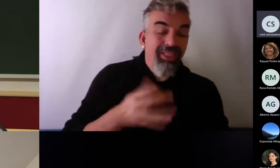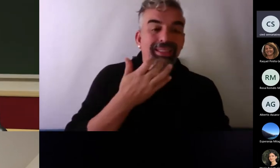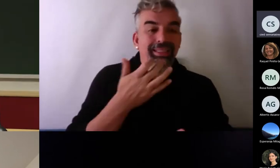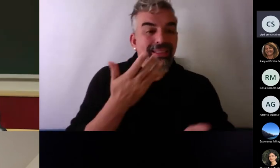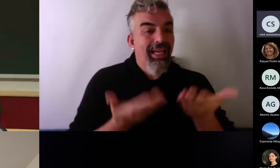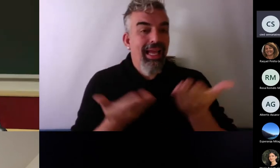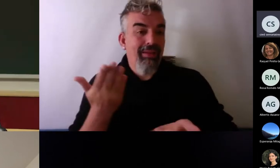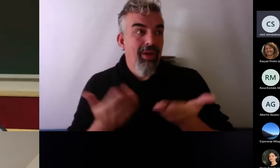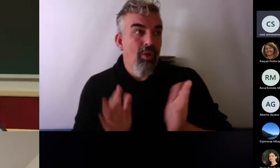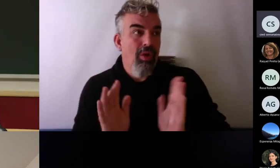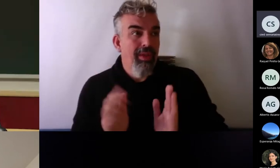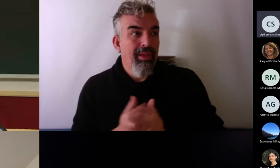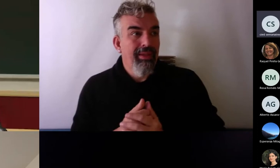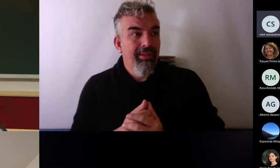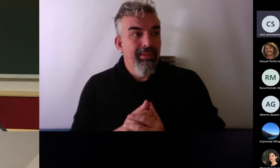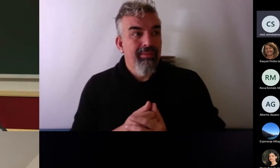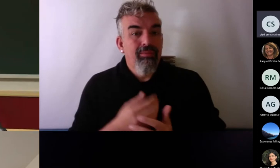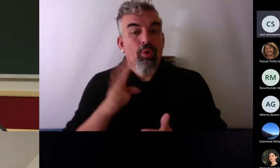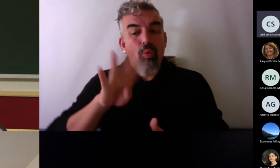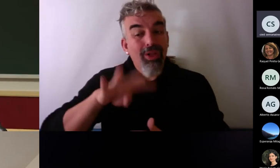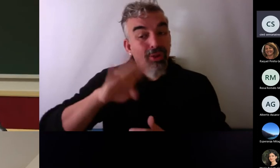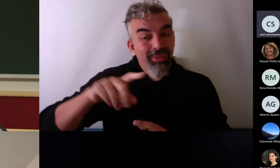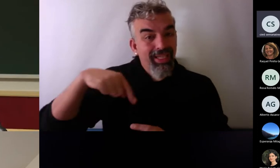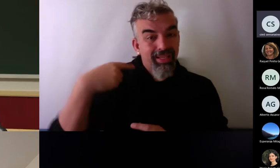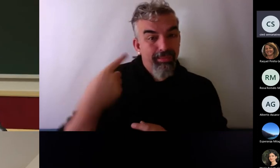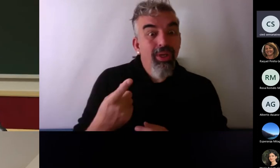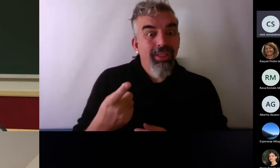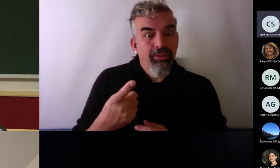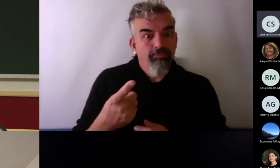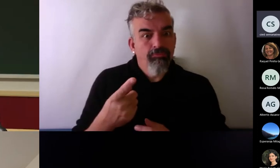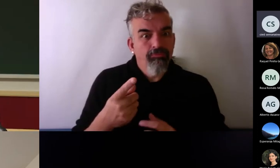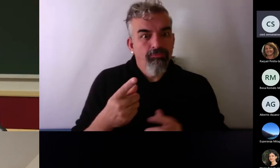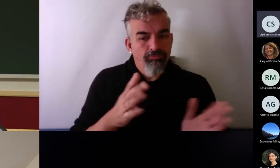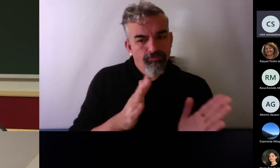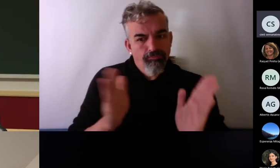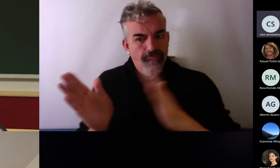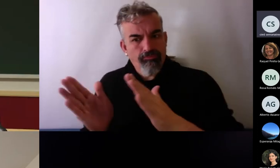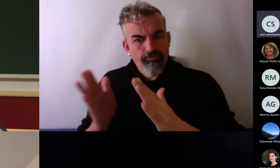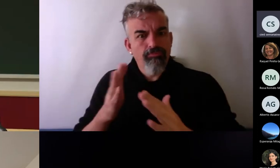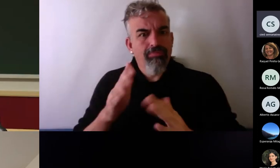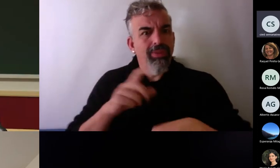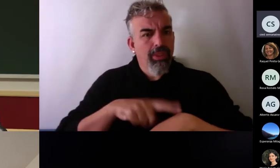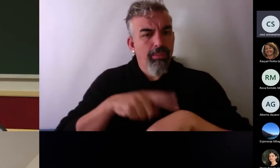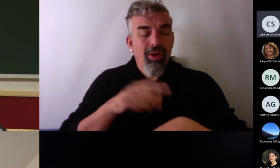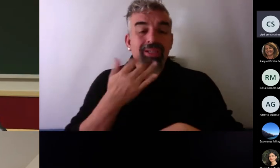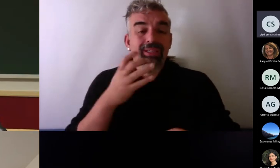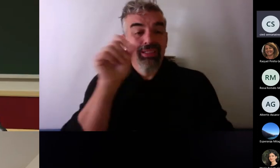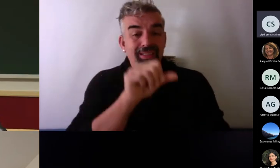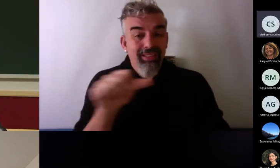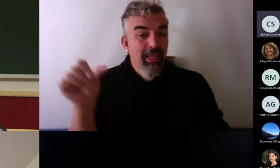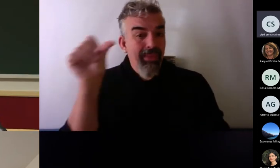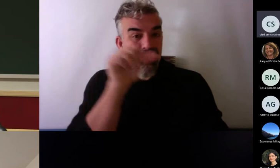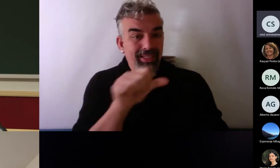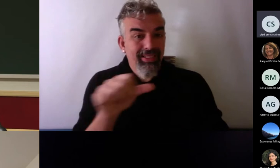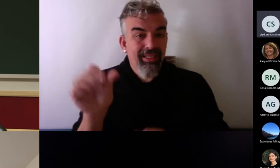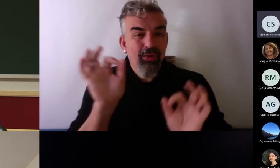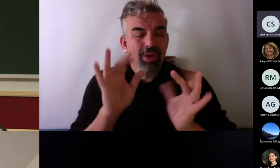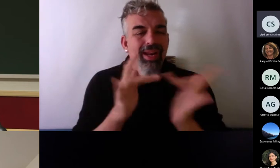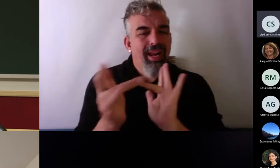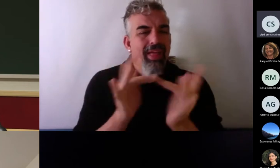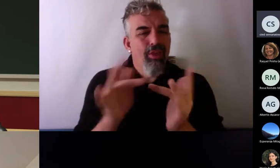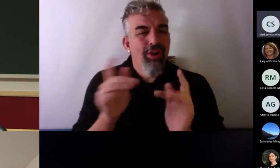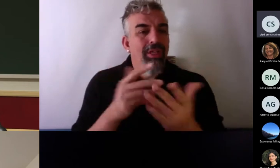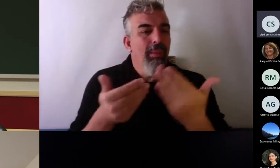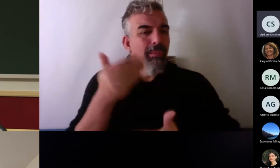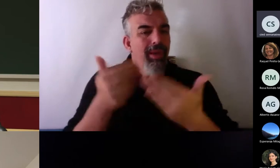cuatro meses después. Si todas las semanas, como se debería hacer en redacción periodística, yo cuando la